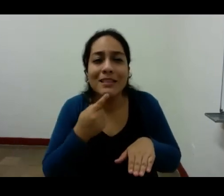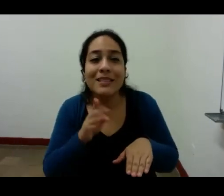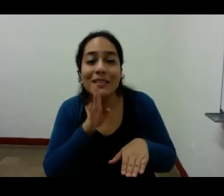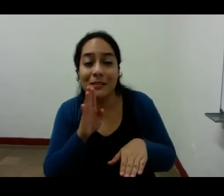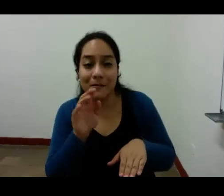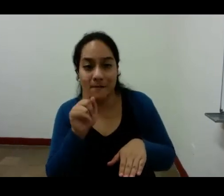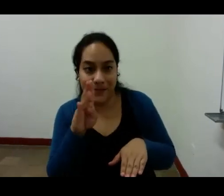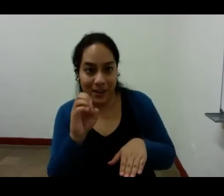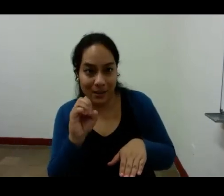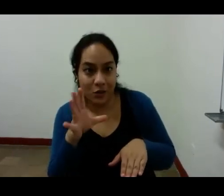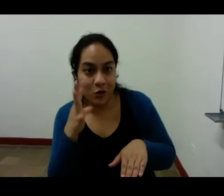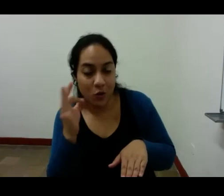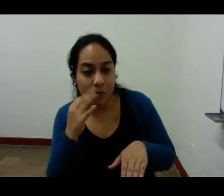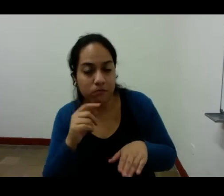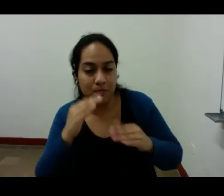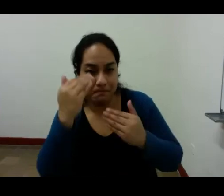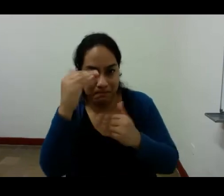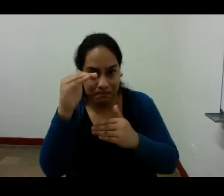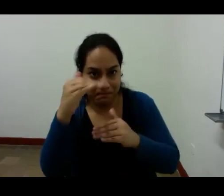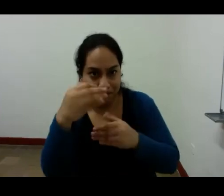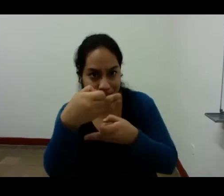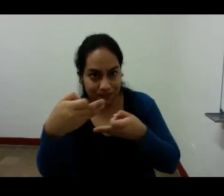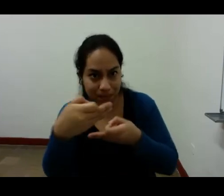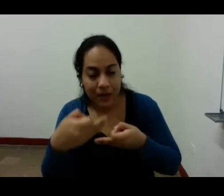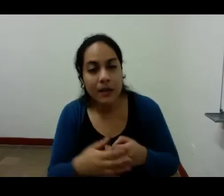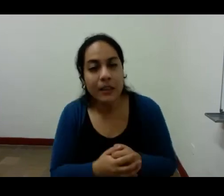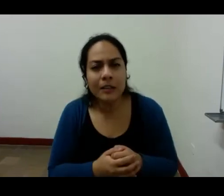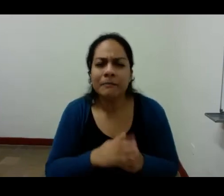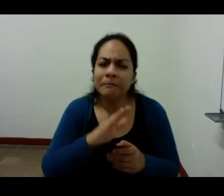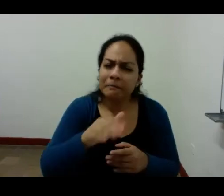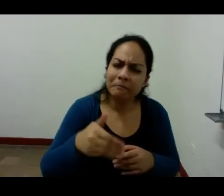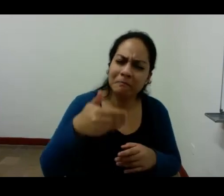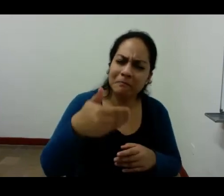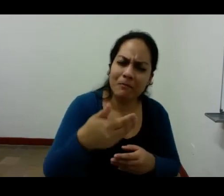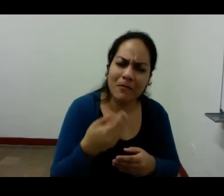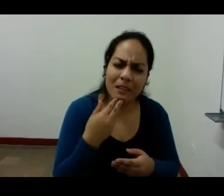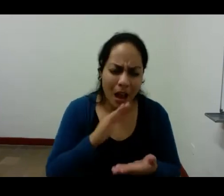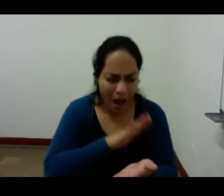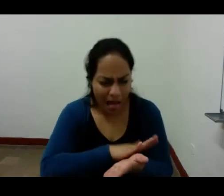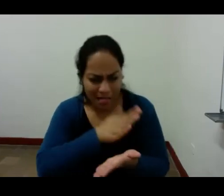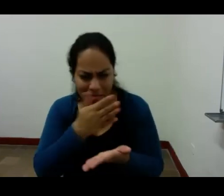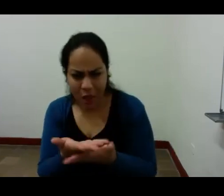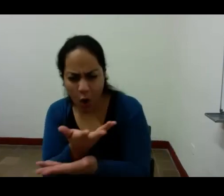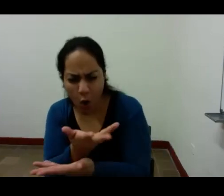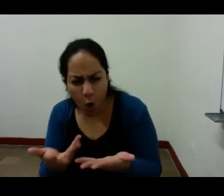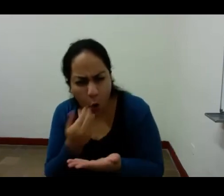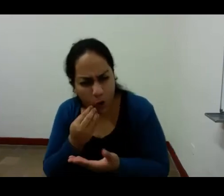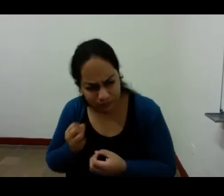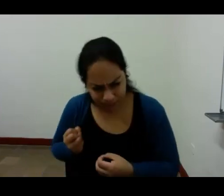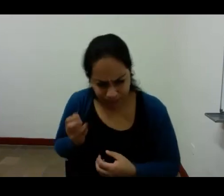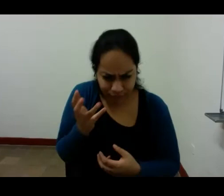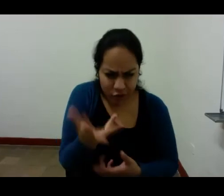momento después procurar traducir todo esto hacia lo mental